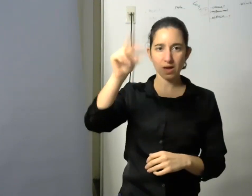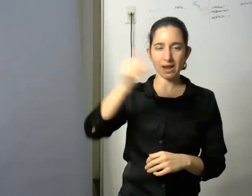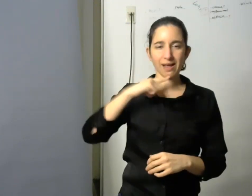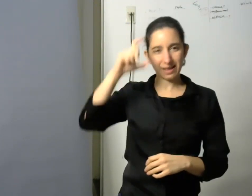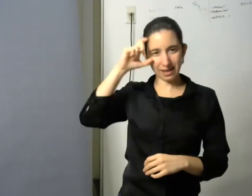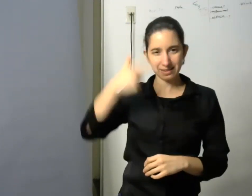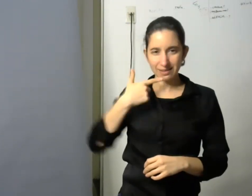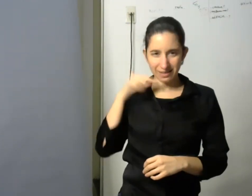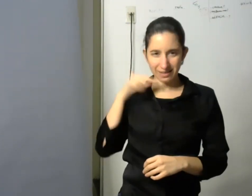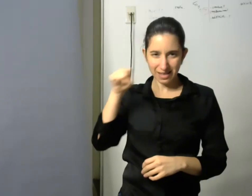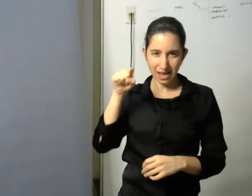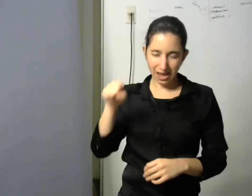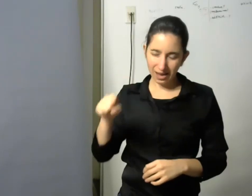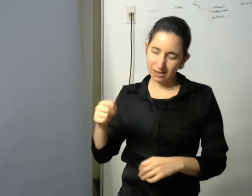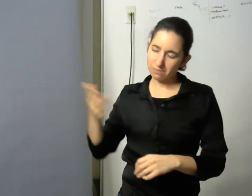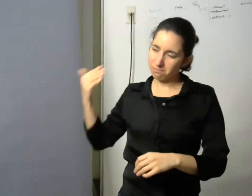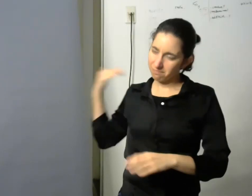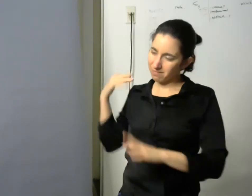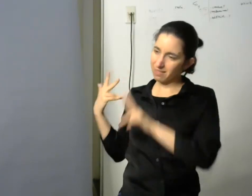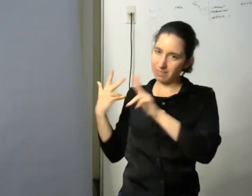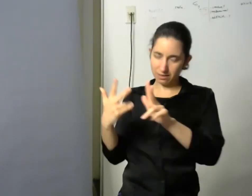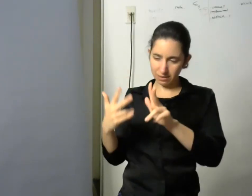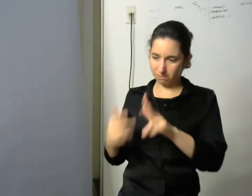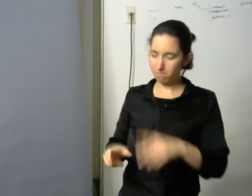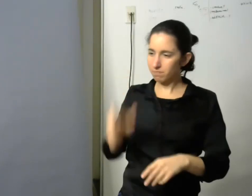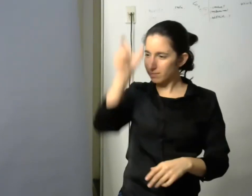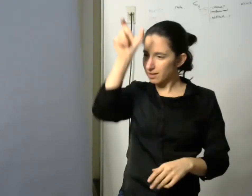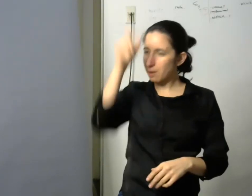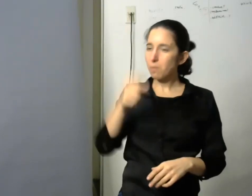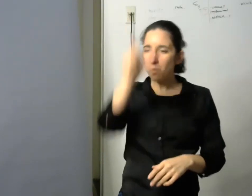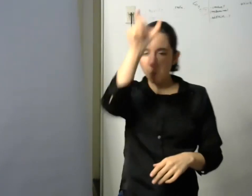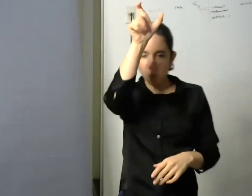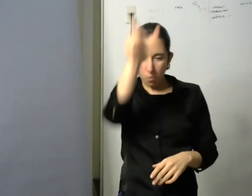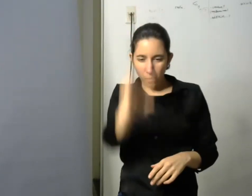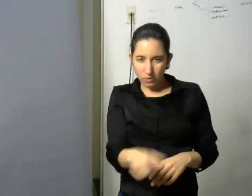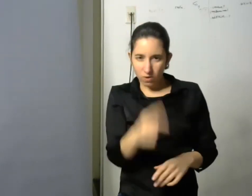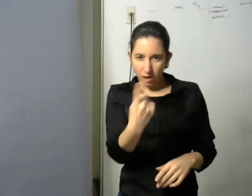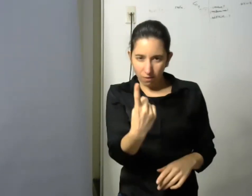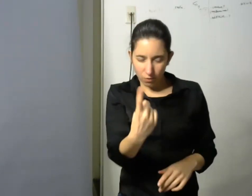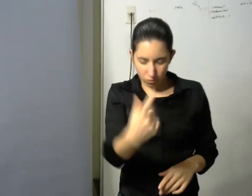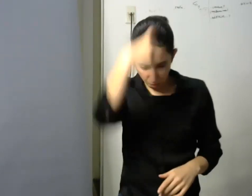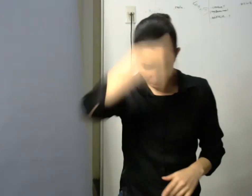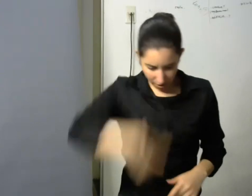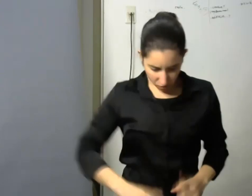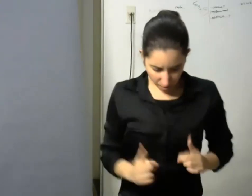conócete a ti mismo que es exactamente esto buscar adentro la respuesta